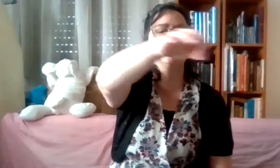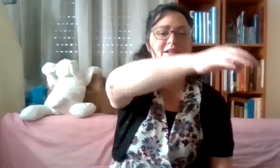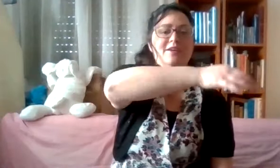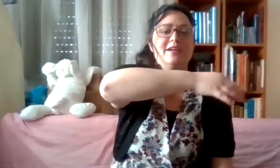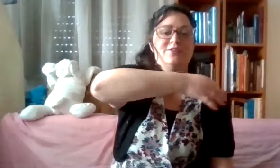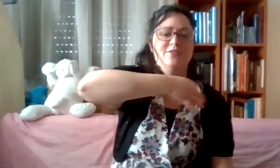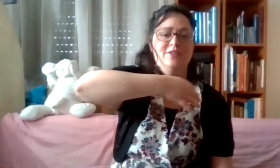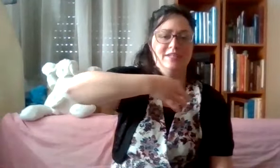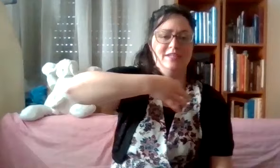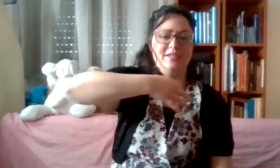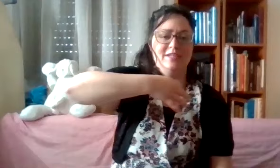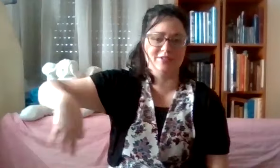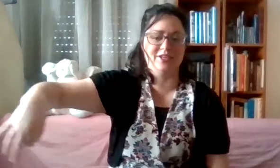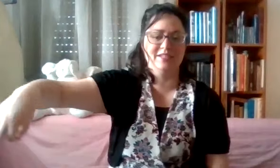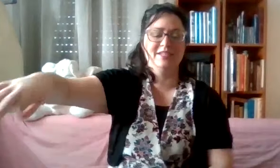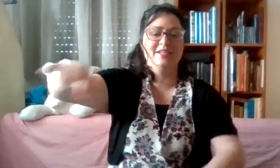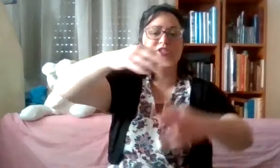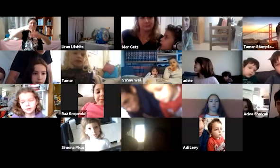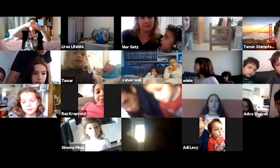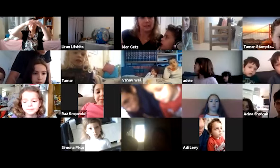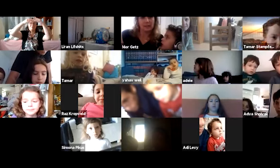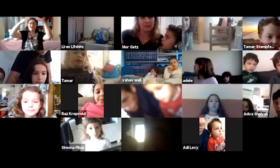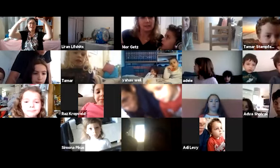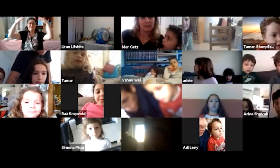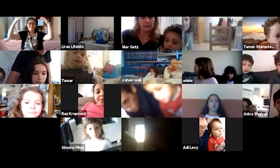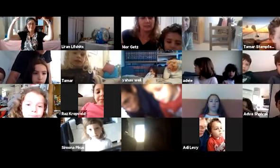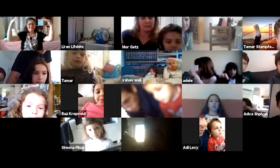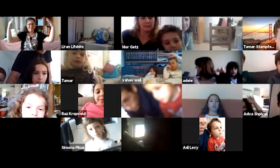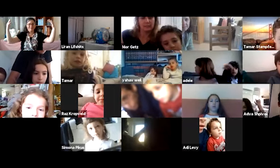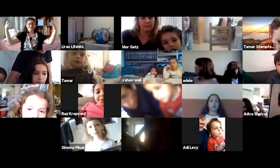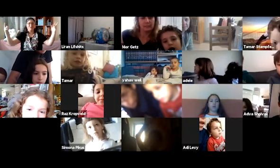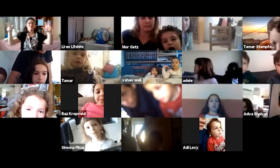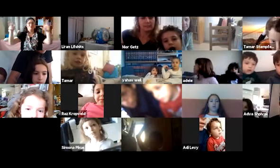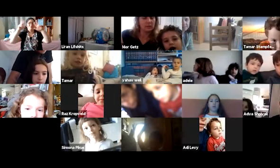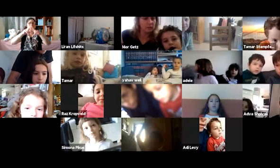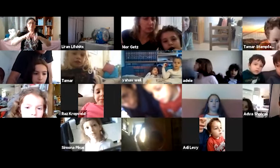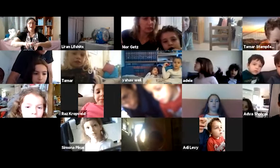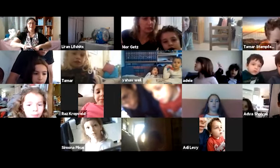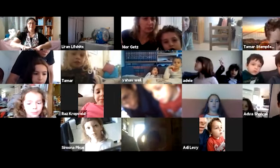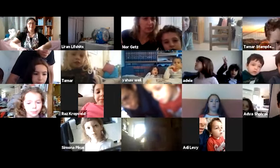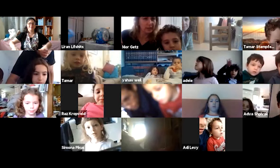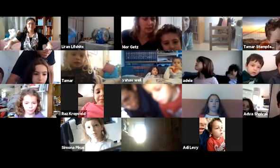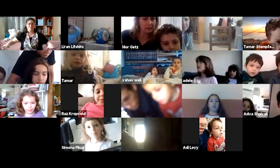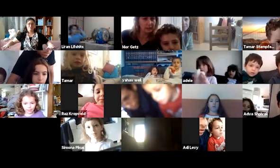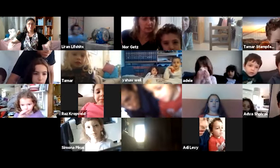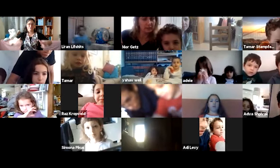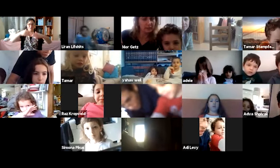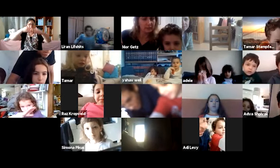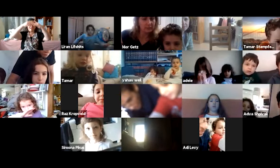אלוהינו, אלוהינו, נכון? שבשמיים ובארץ. בשמיים,